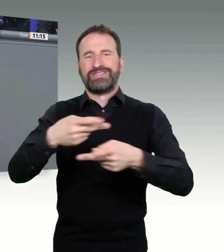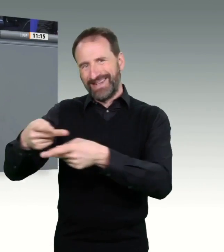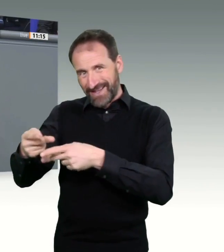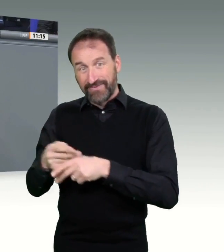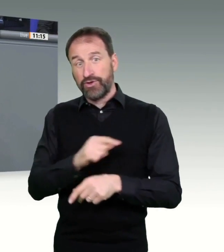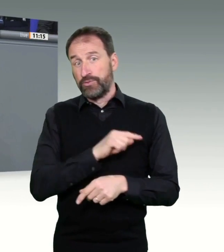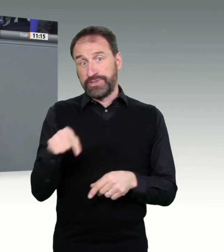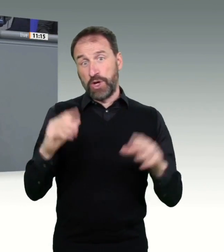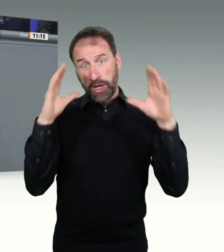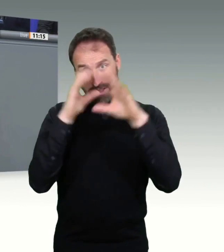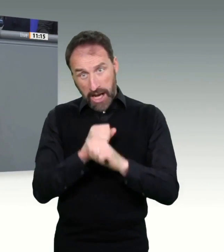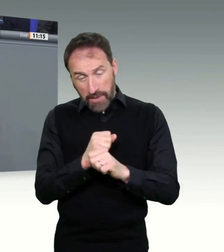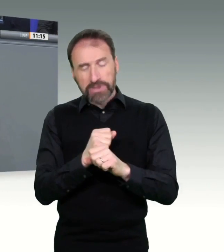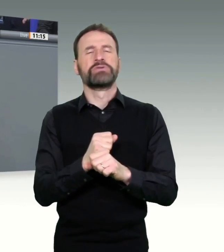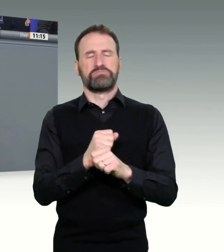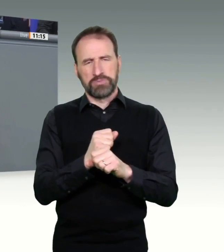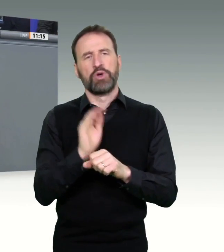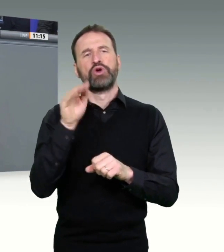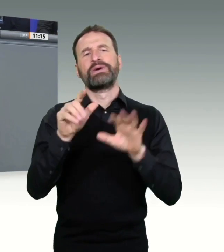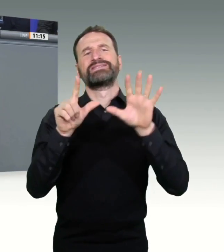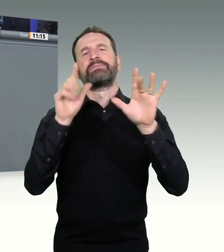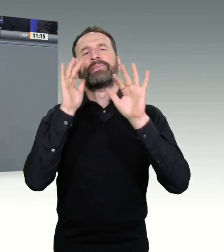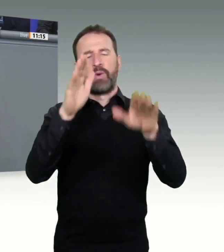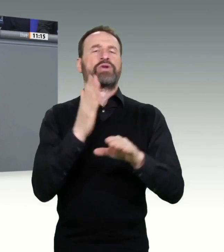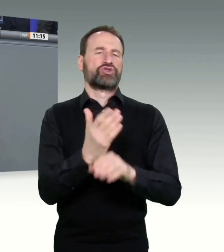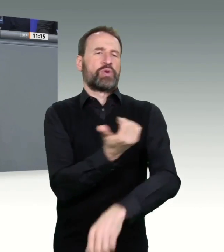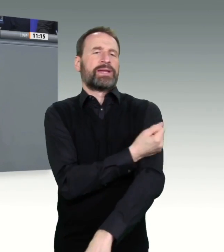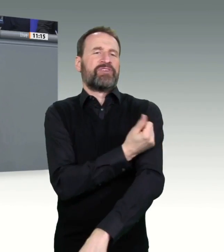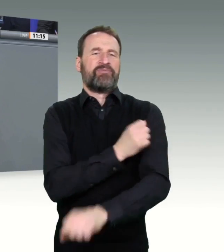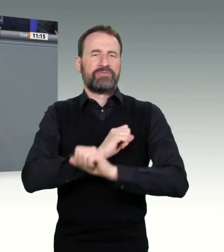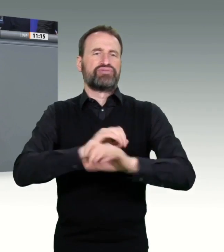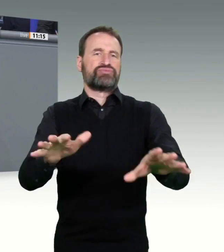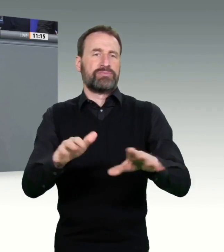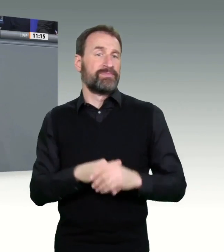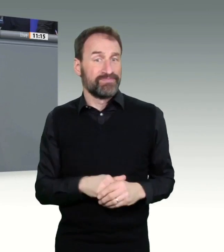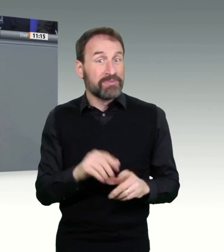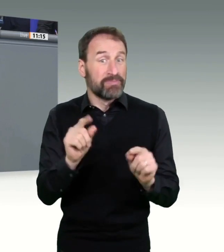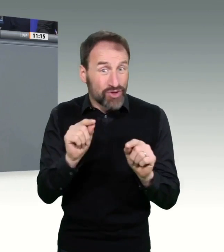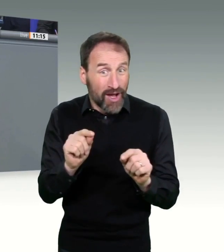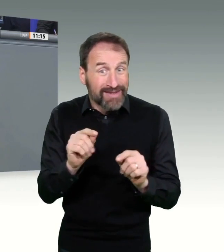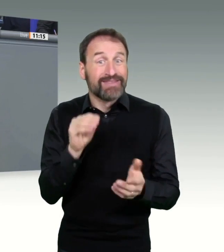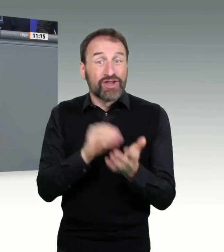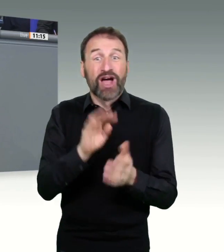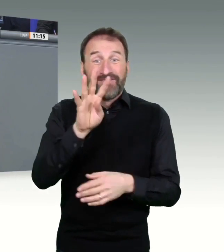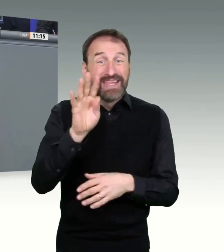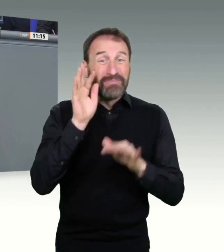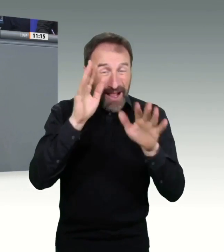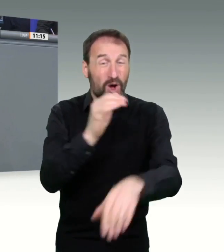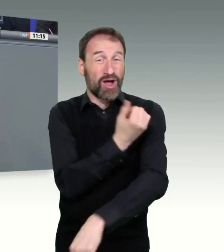das, was wir jetzt brauchen, ist mehr Drive beim Impfung, ist ein Turbo-Einlegen. In meinen Augen sind da folgende Aspekte